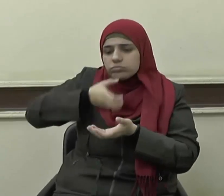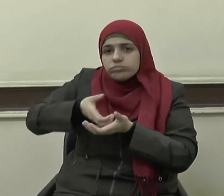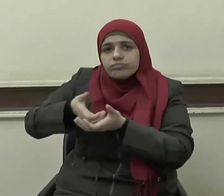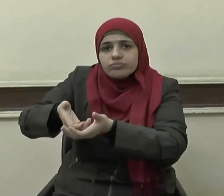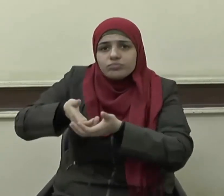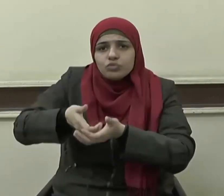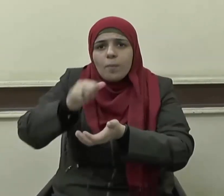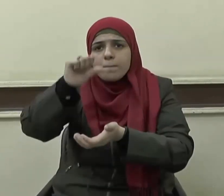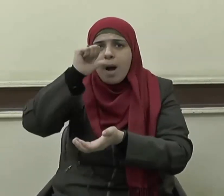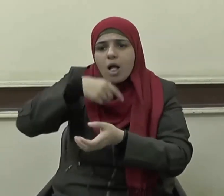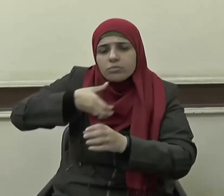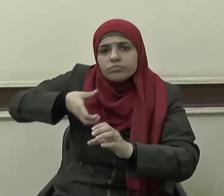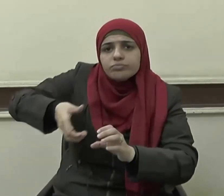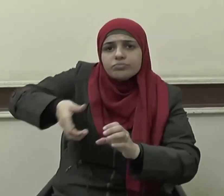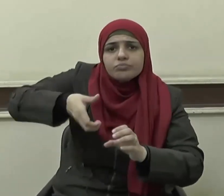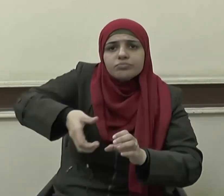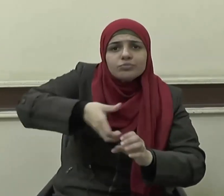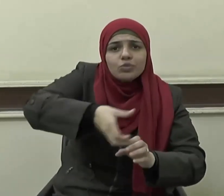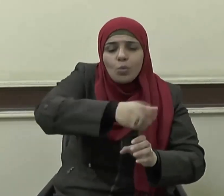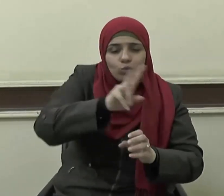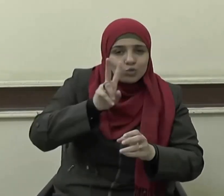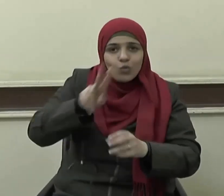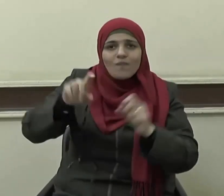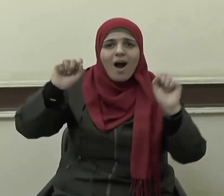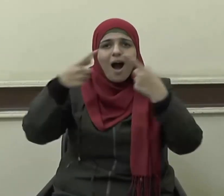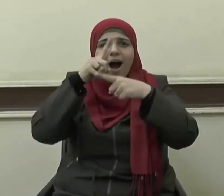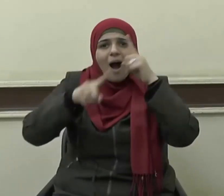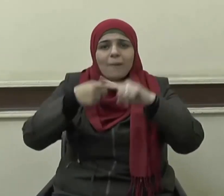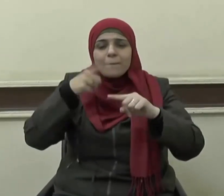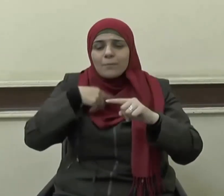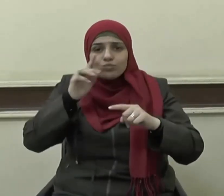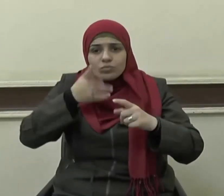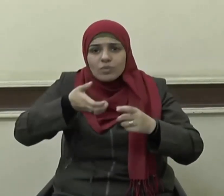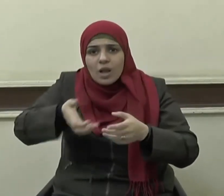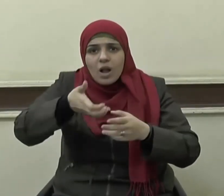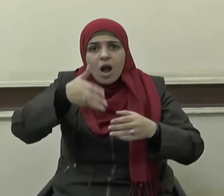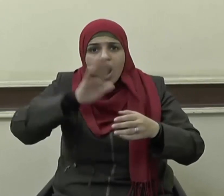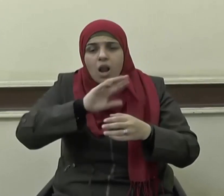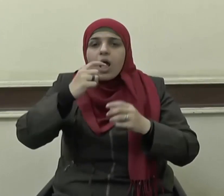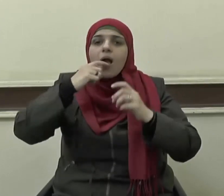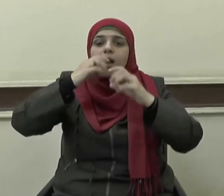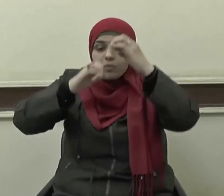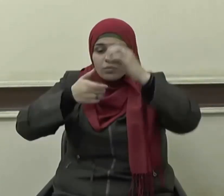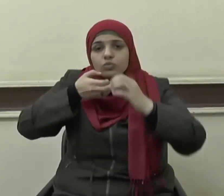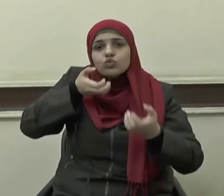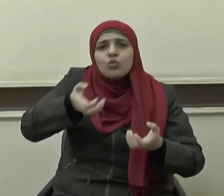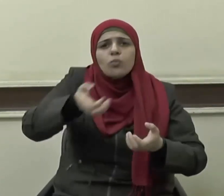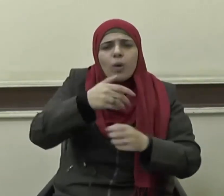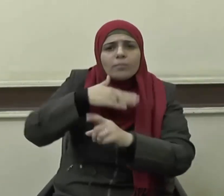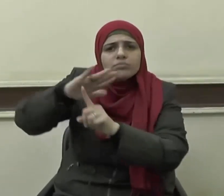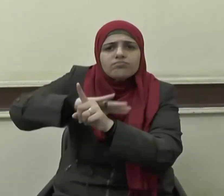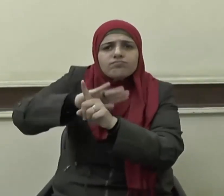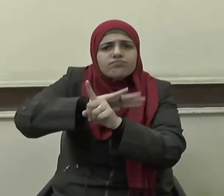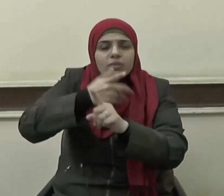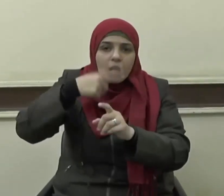أي ظهورهما ثم تفرغانها في أفواه القوم ثم ترجعان